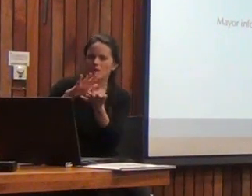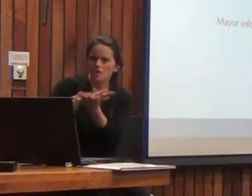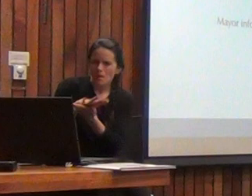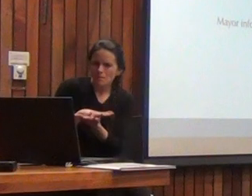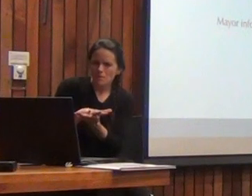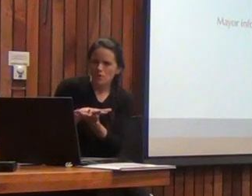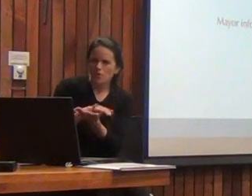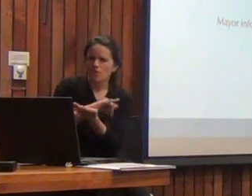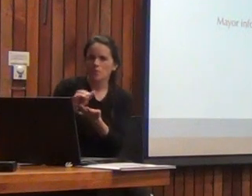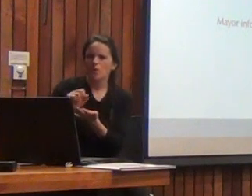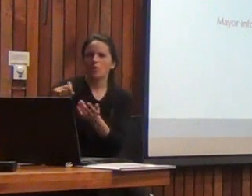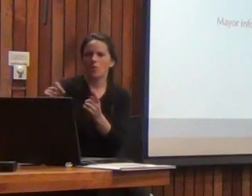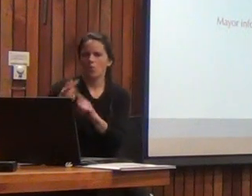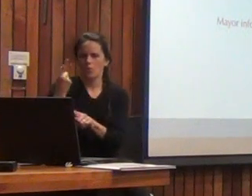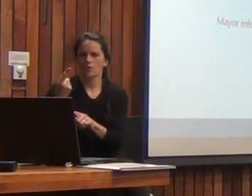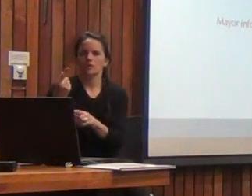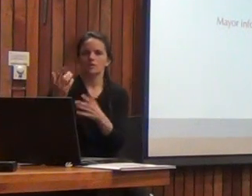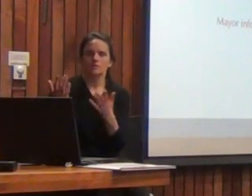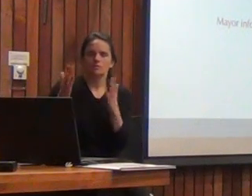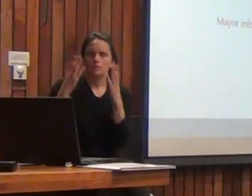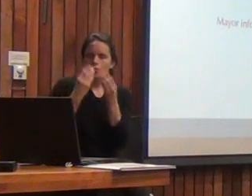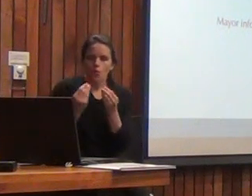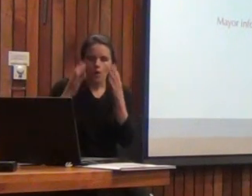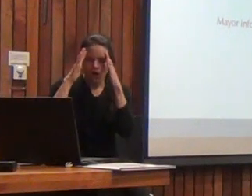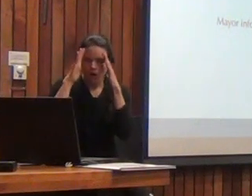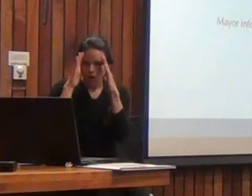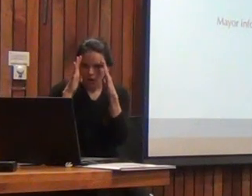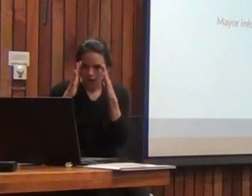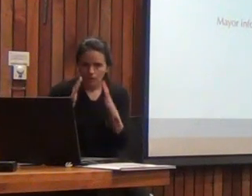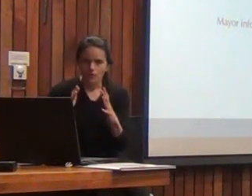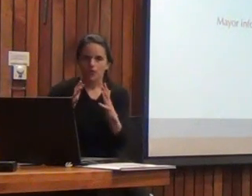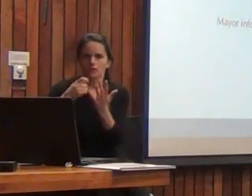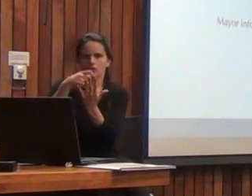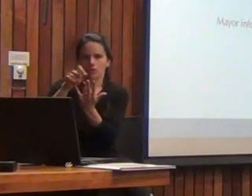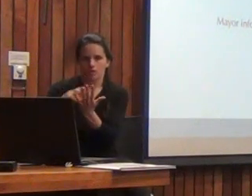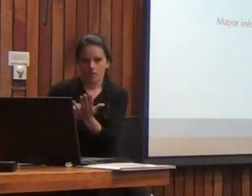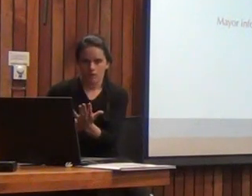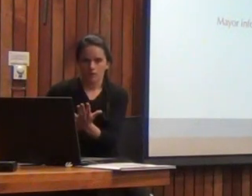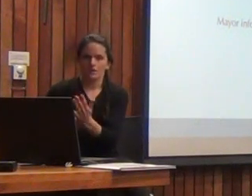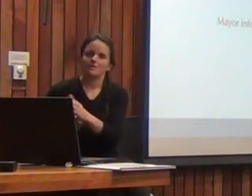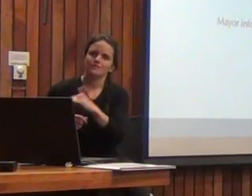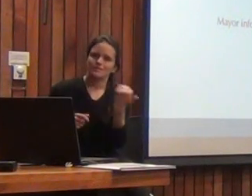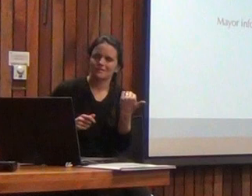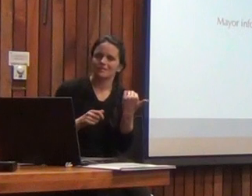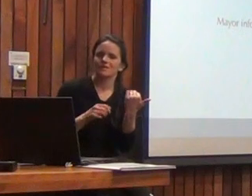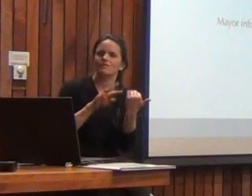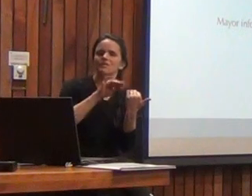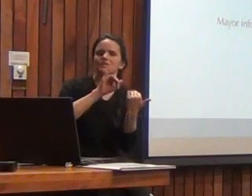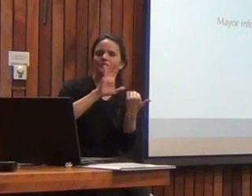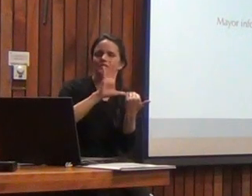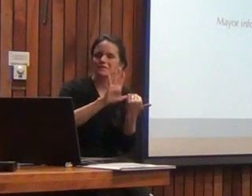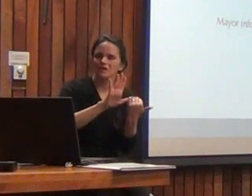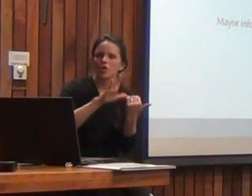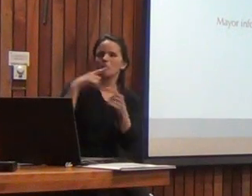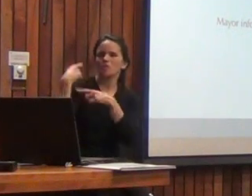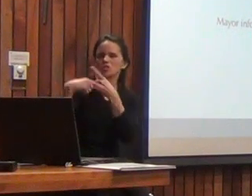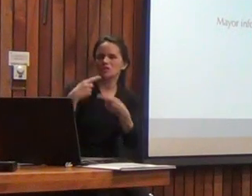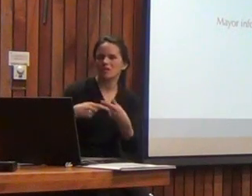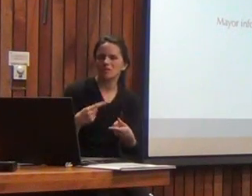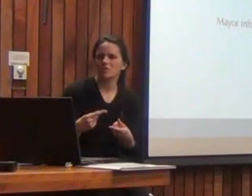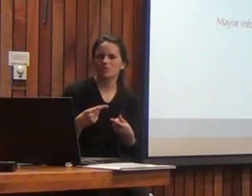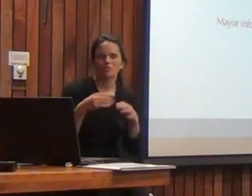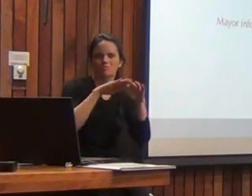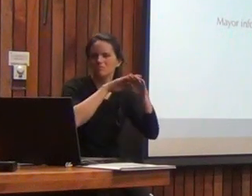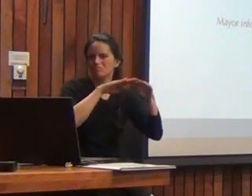partir con el ítem uno uno tenía que estar muy atento a cada subprueba en el BISC3 en el BISC5 los procedimientos son bastante más